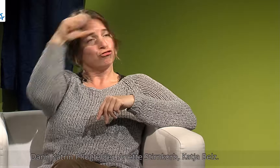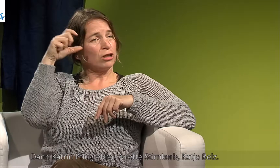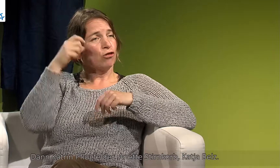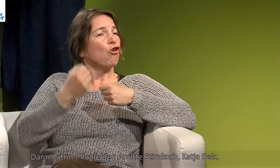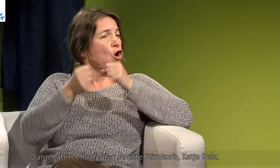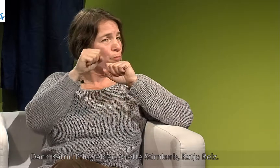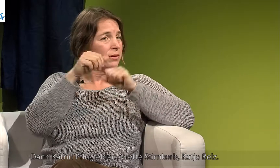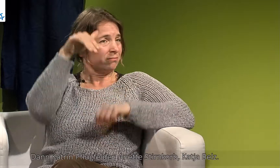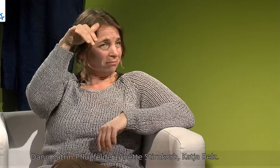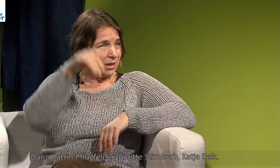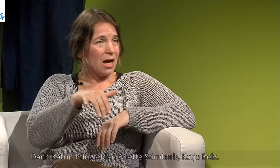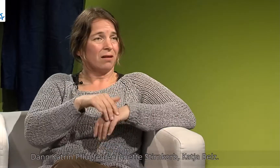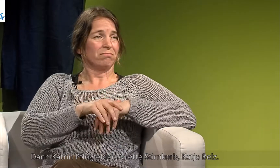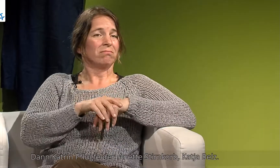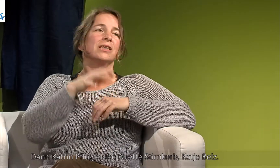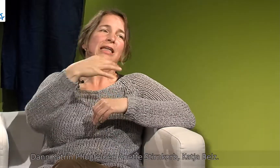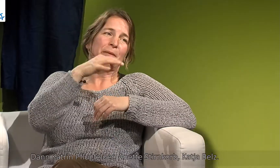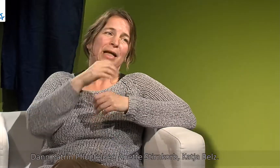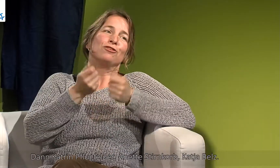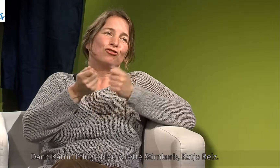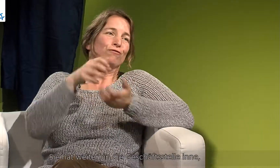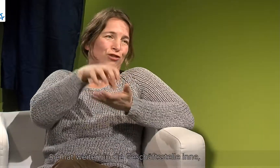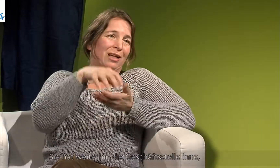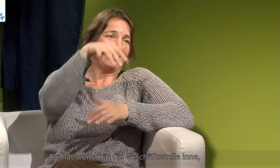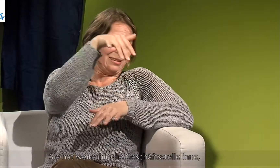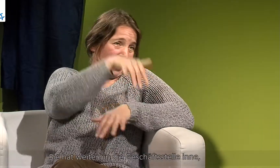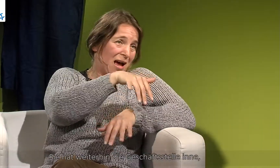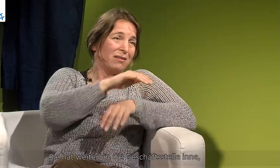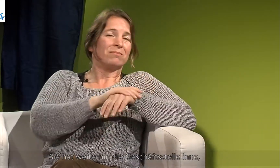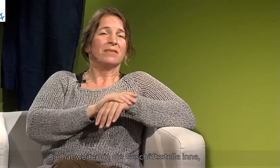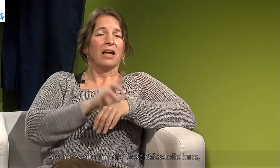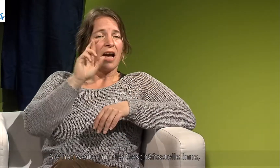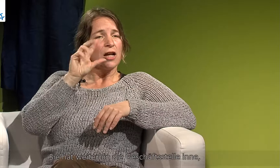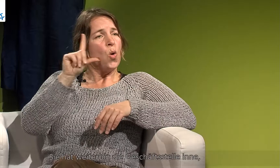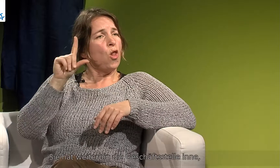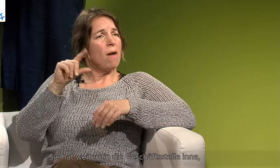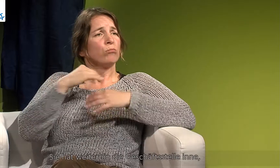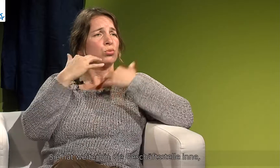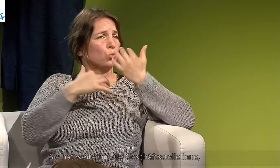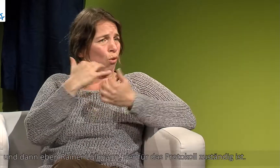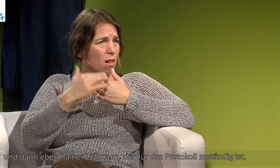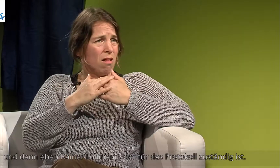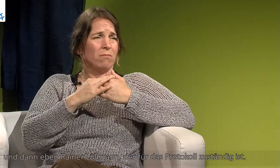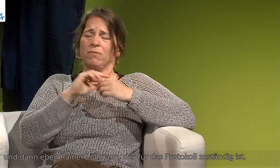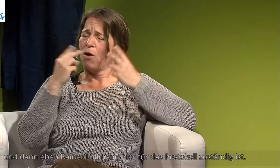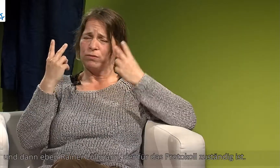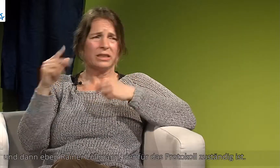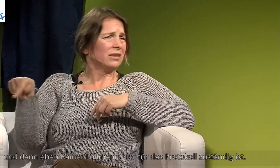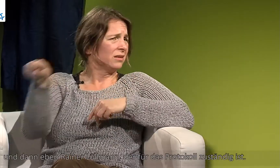Stirnkorb, Katja Belz, die hat weiterhin die Geschäftsstelle inne. Und dann eben